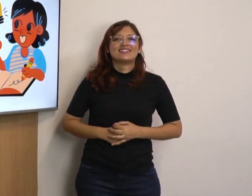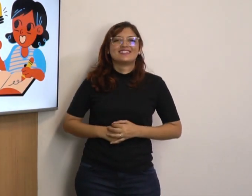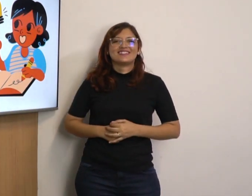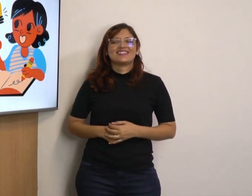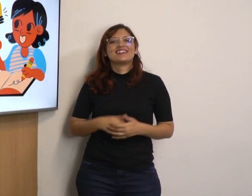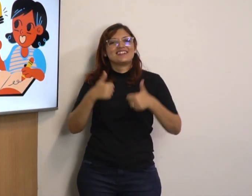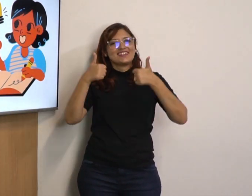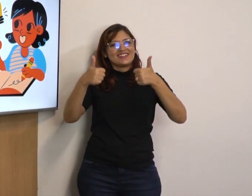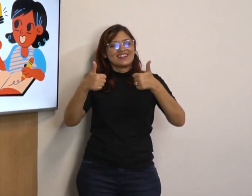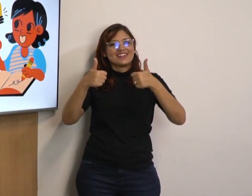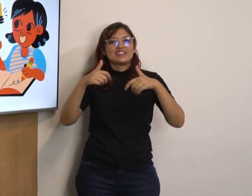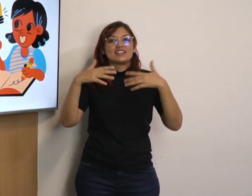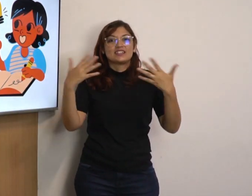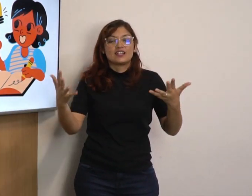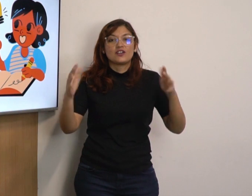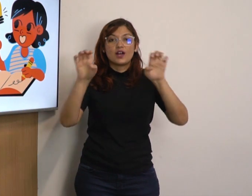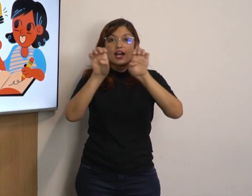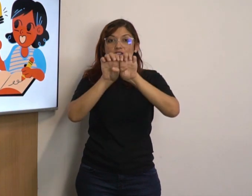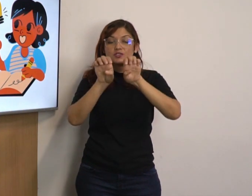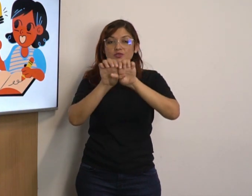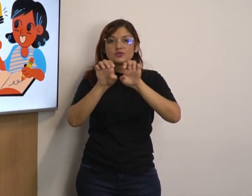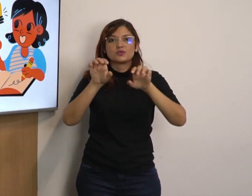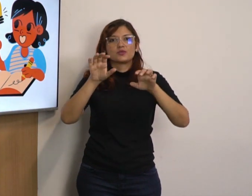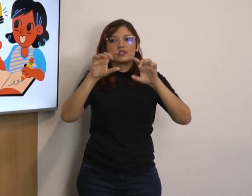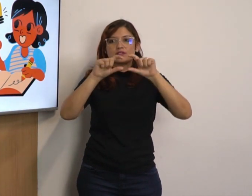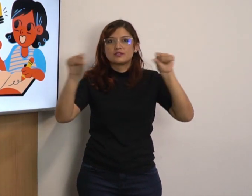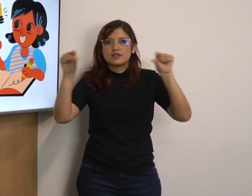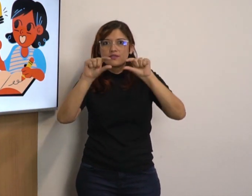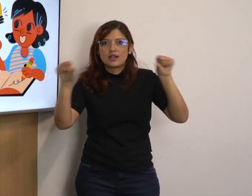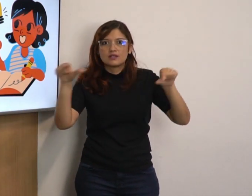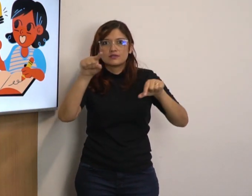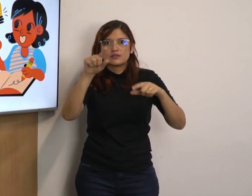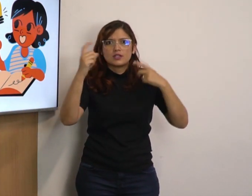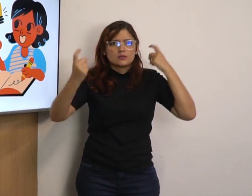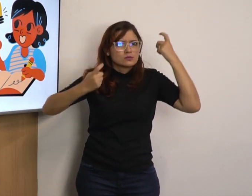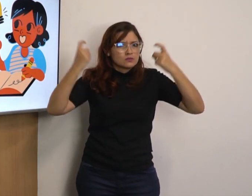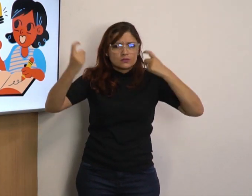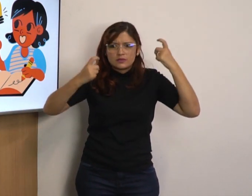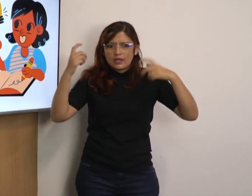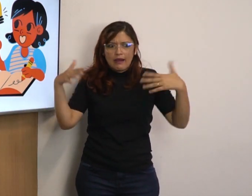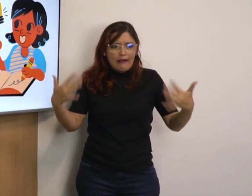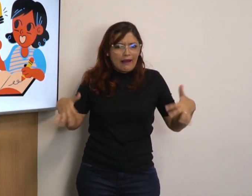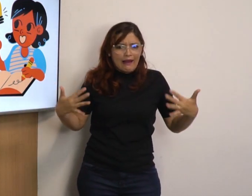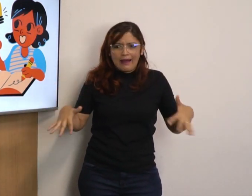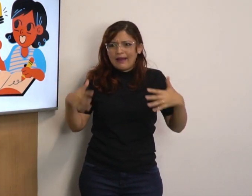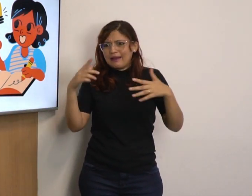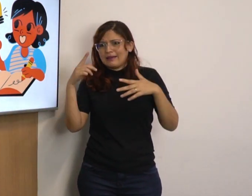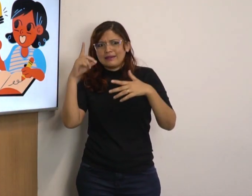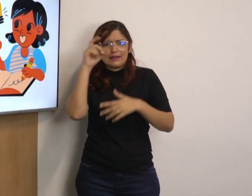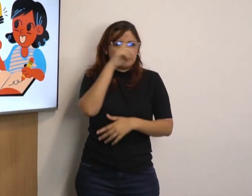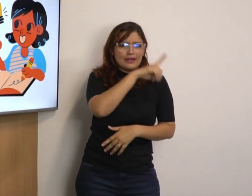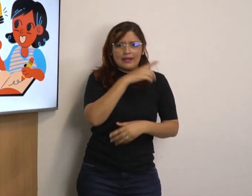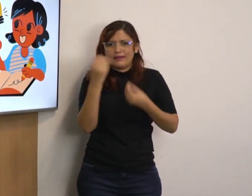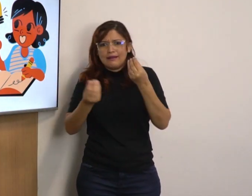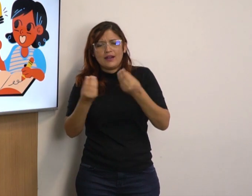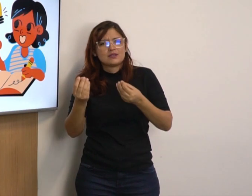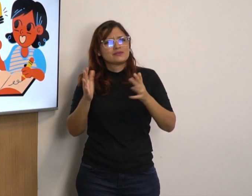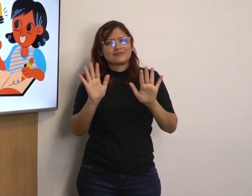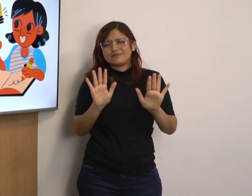Então, a estrutura das frases. Você não fique aterrorizado. Tenha calma.